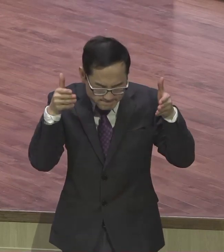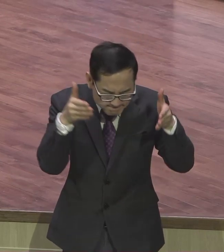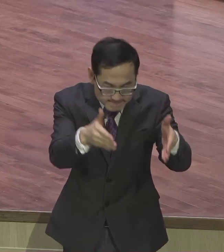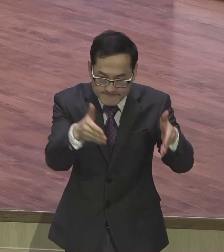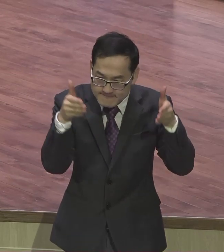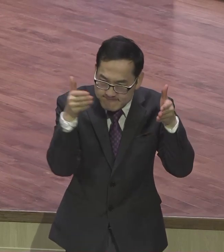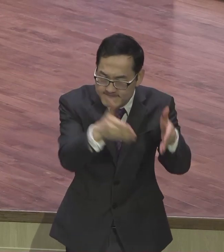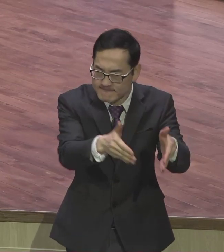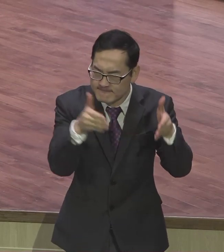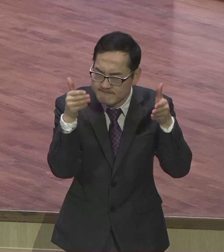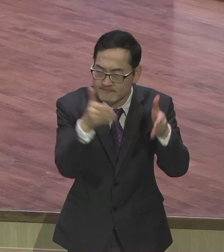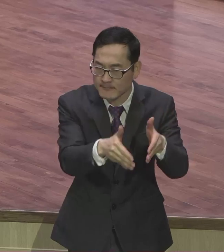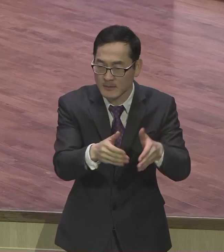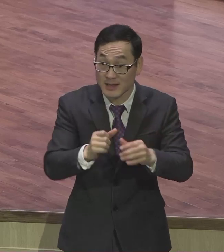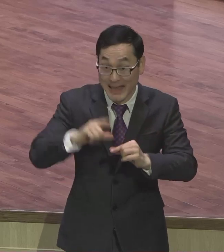사람들이 다 그래요